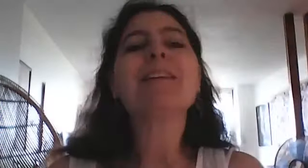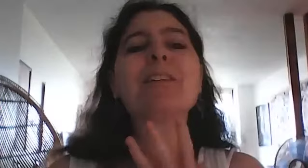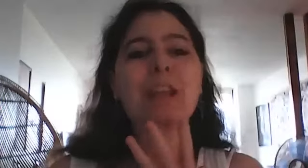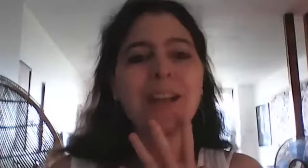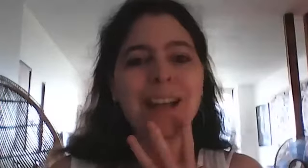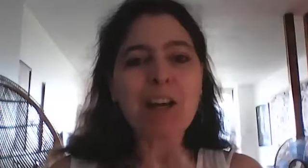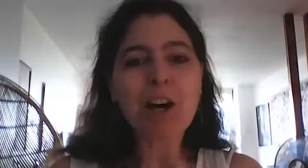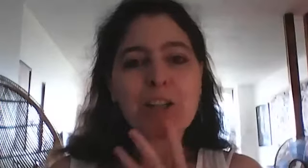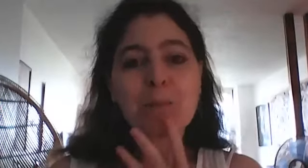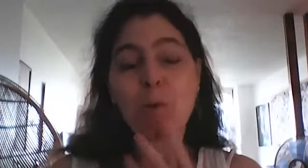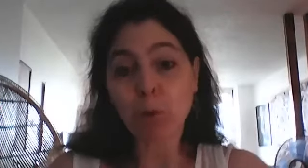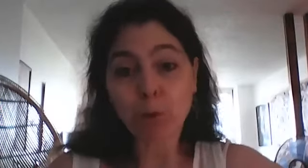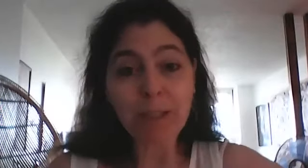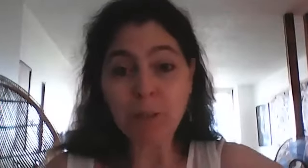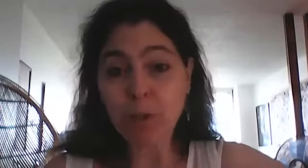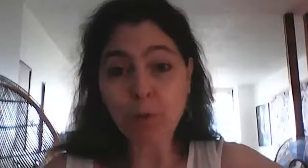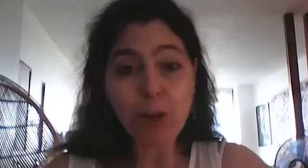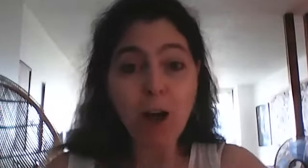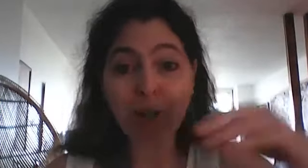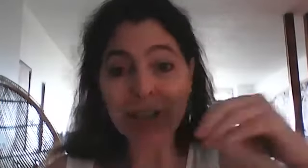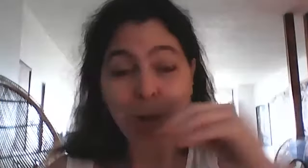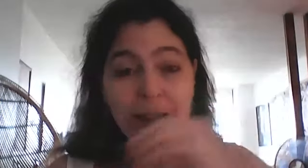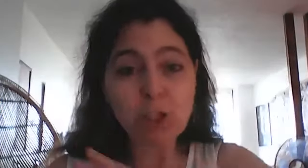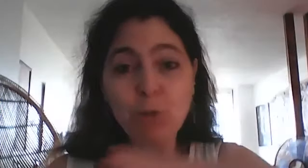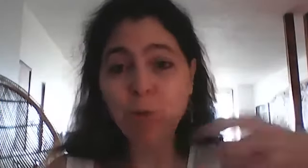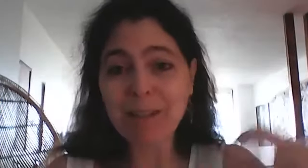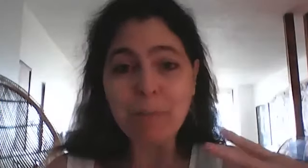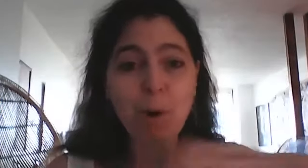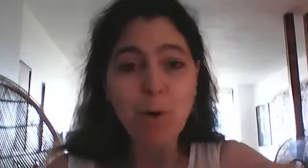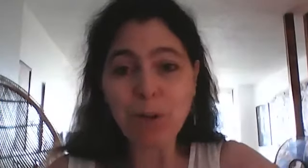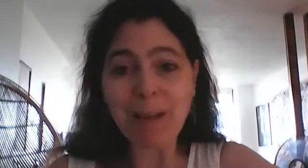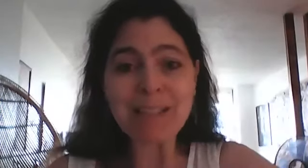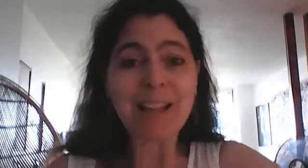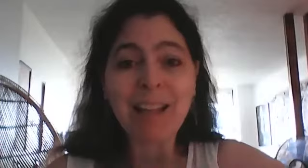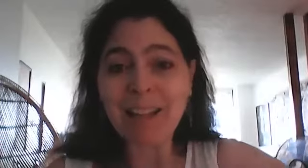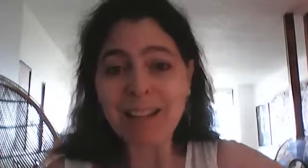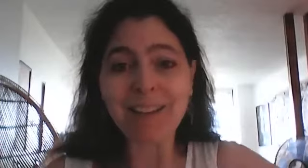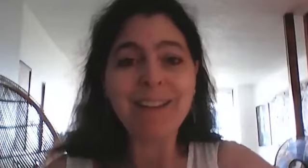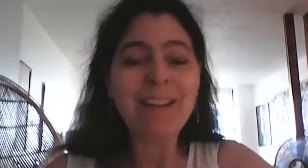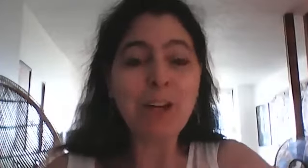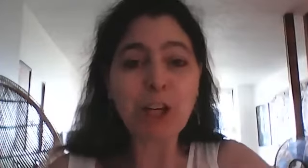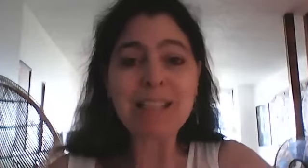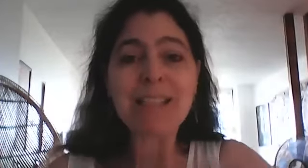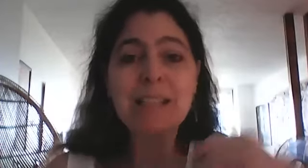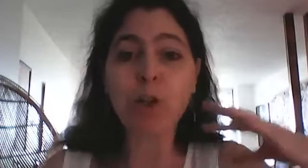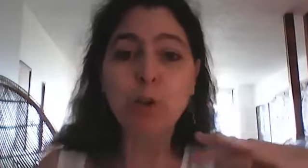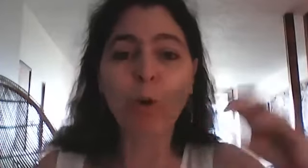chakra de la gorge bon pour toutes les autres zones du corps que ce soit les genoux les épaules le bassin le coccyx le dos